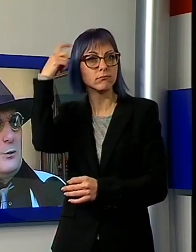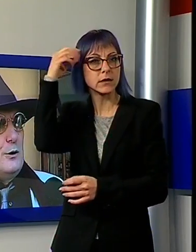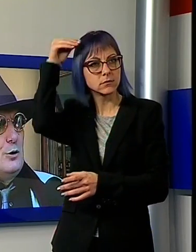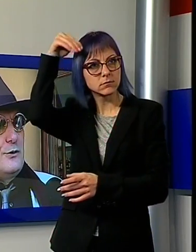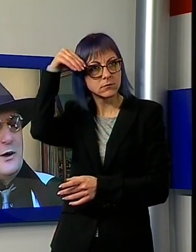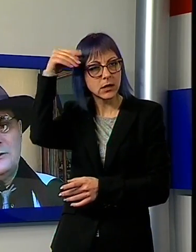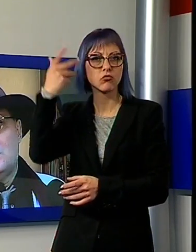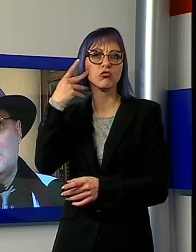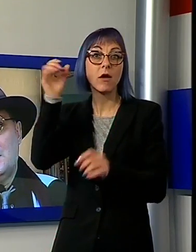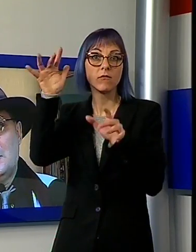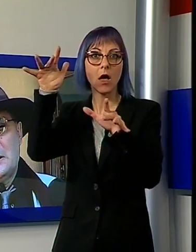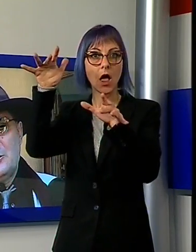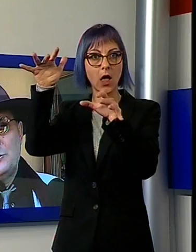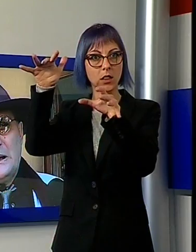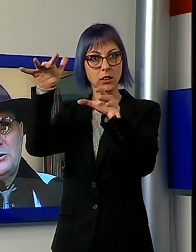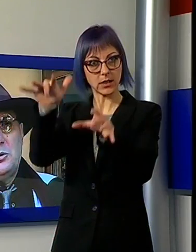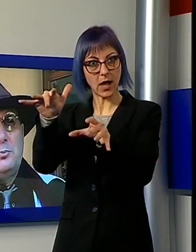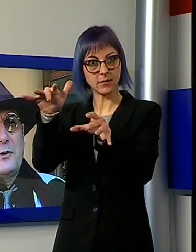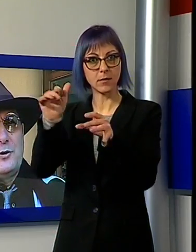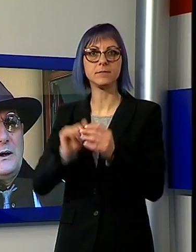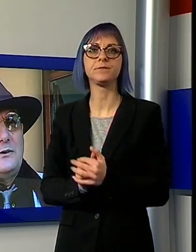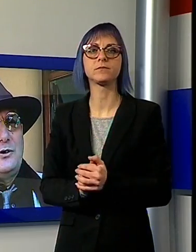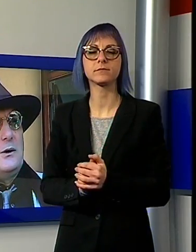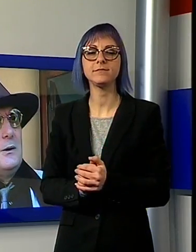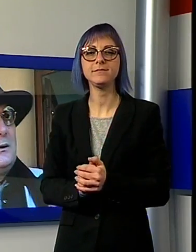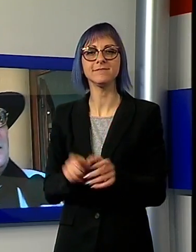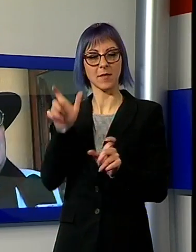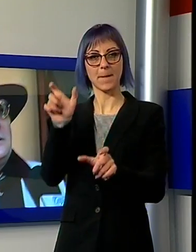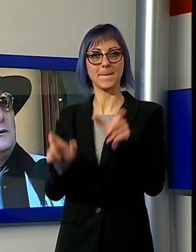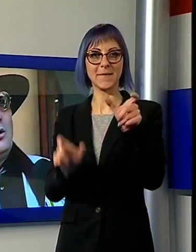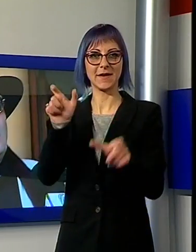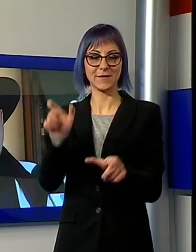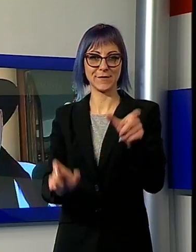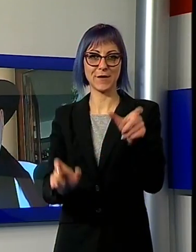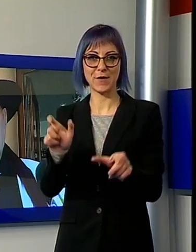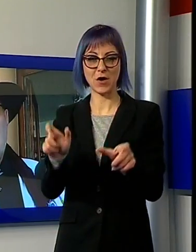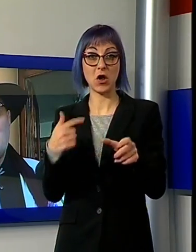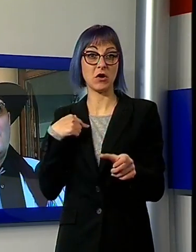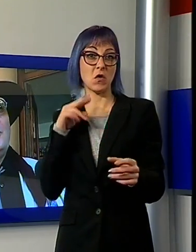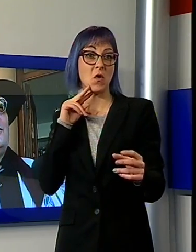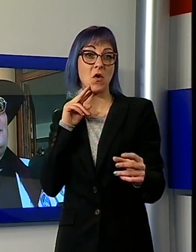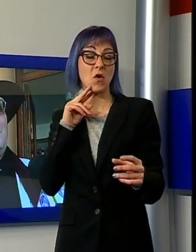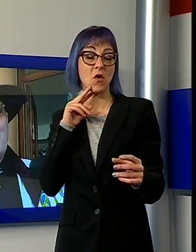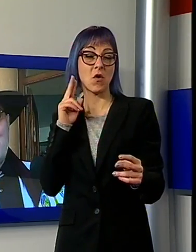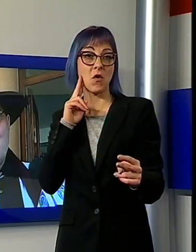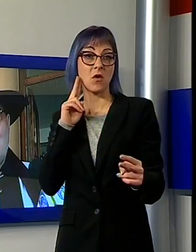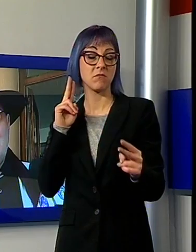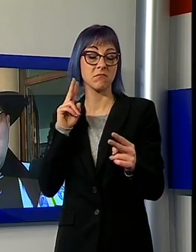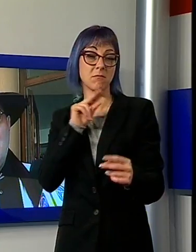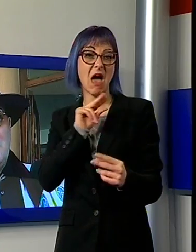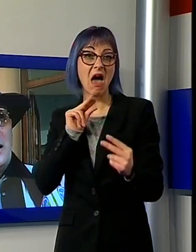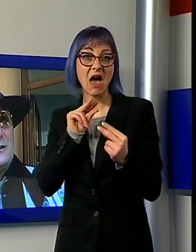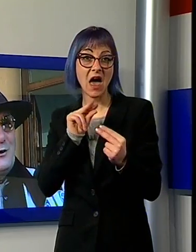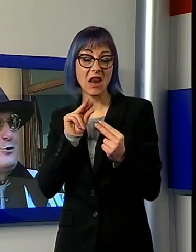mente quello che ci hanno raccontato. I personaggi con cui abbiamo parlato si dimostrano